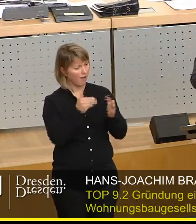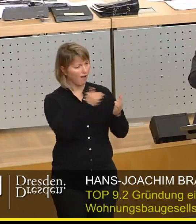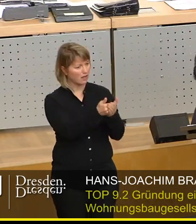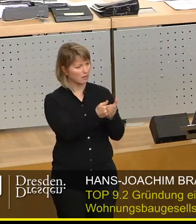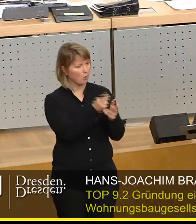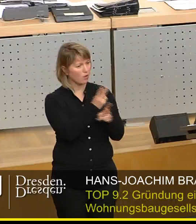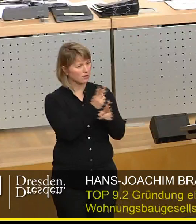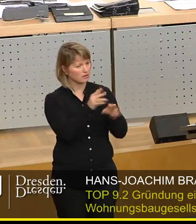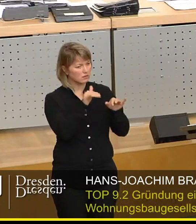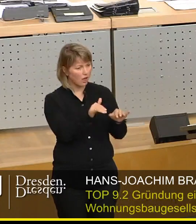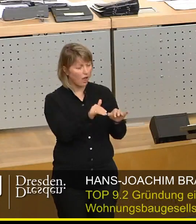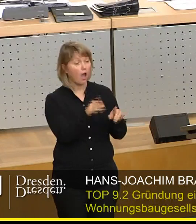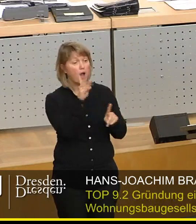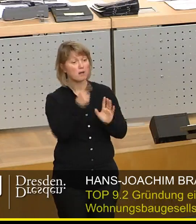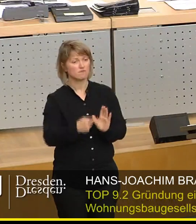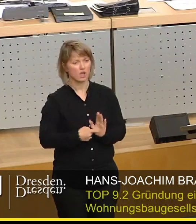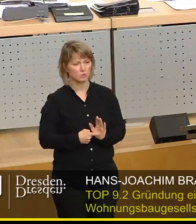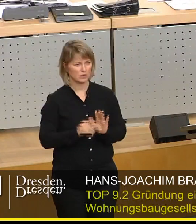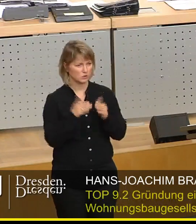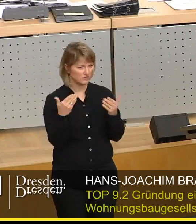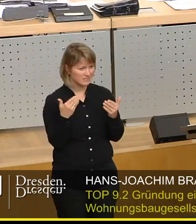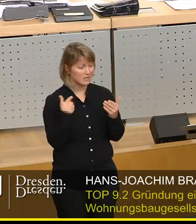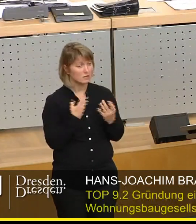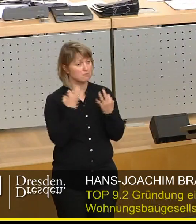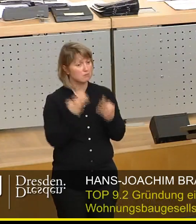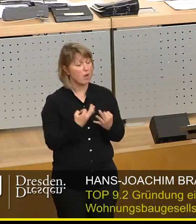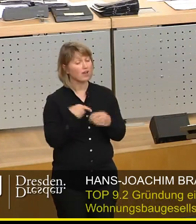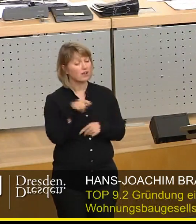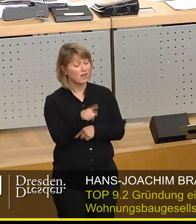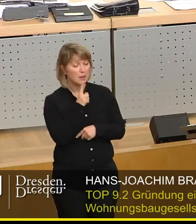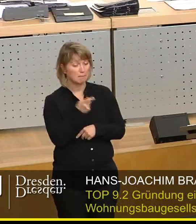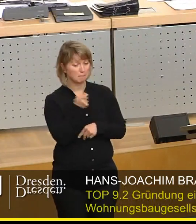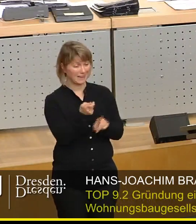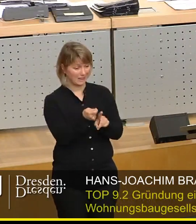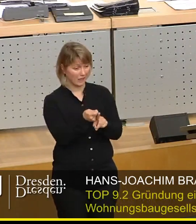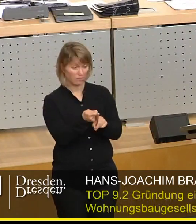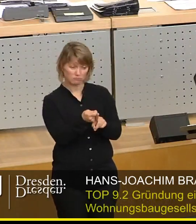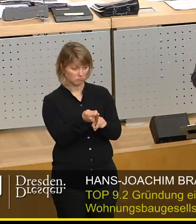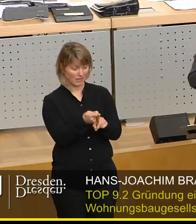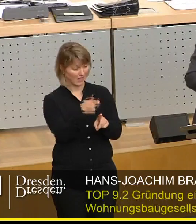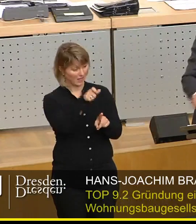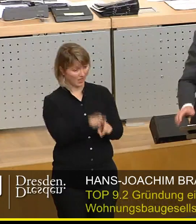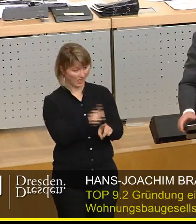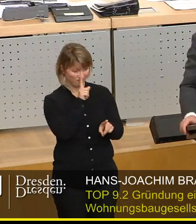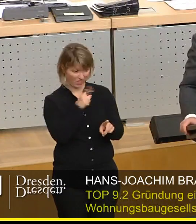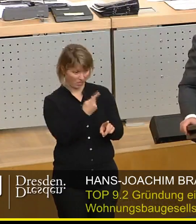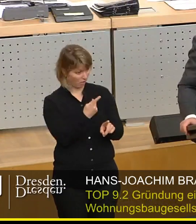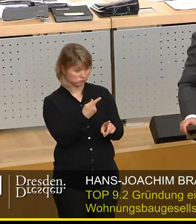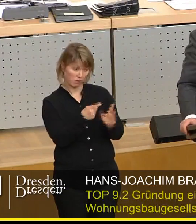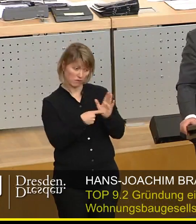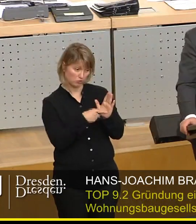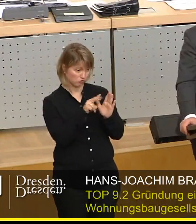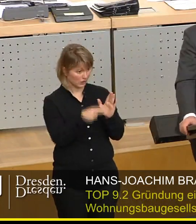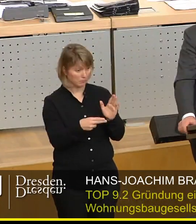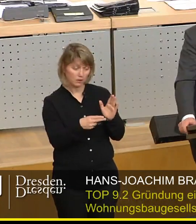zu erhalten, setzt voraus, Endes, dass ich einen Mieter, der die Voraussetzungen nicht mehr erfüllt, auch ohne weiteres